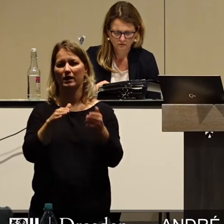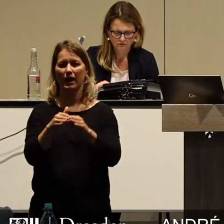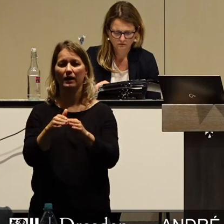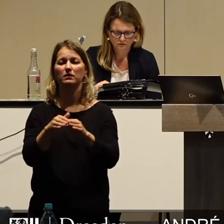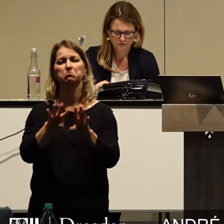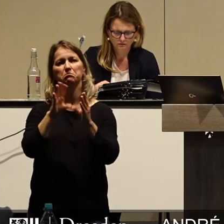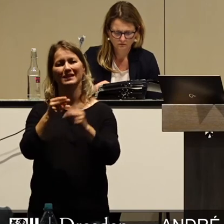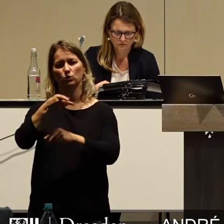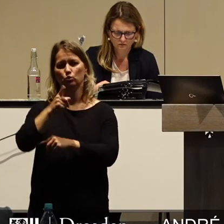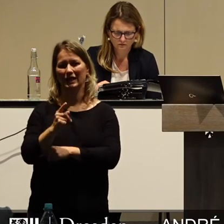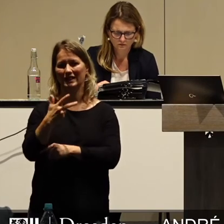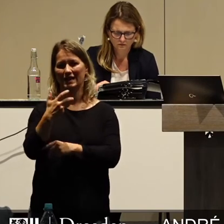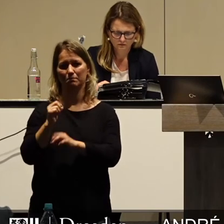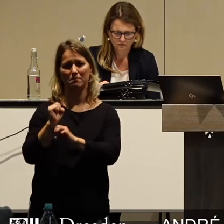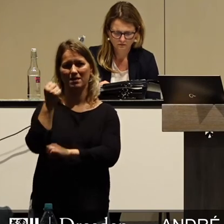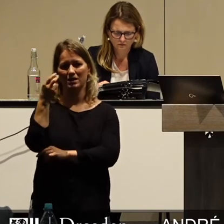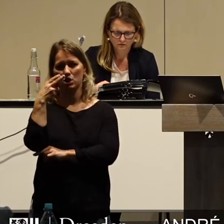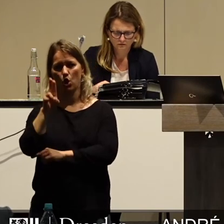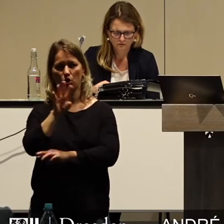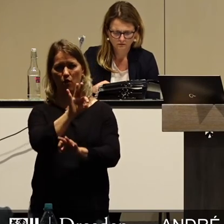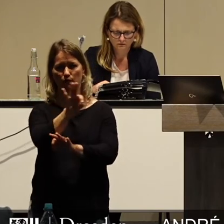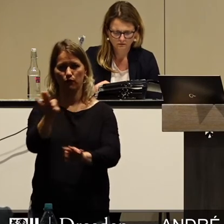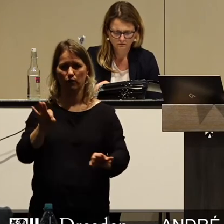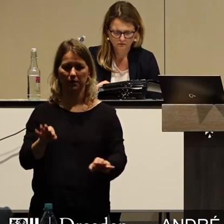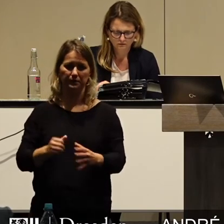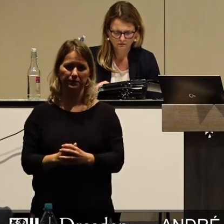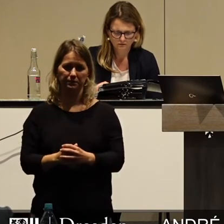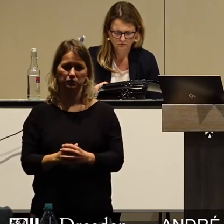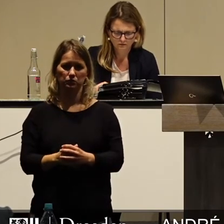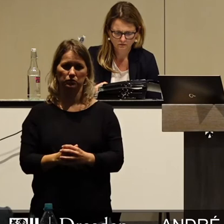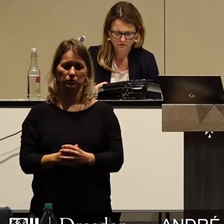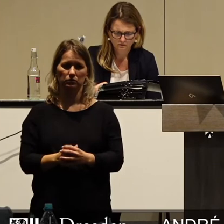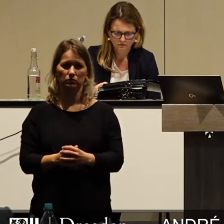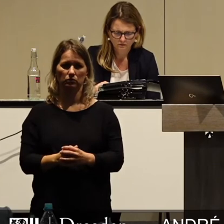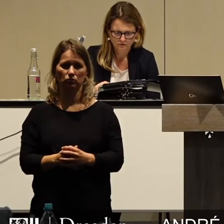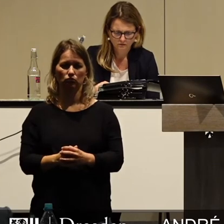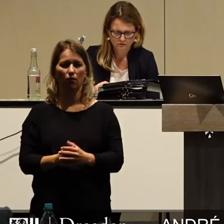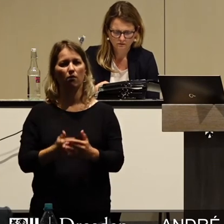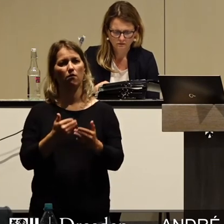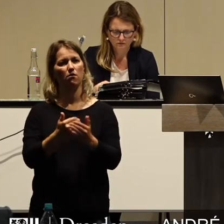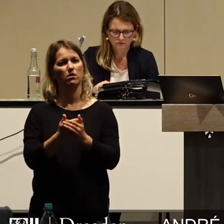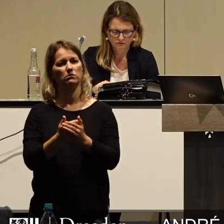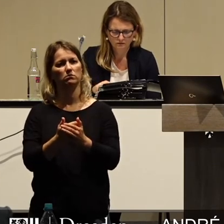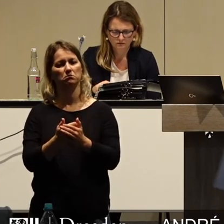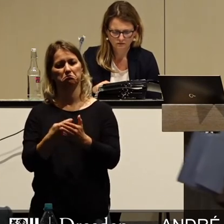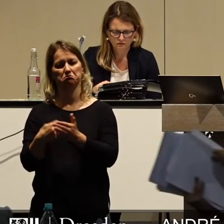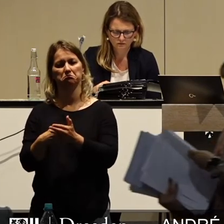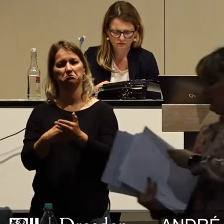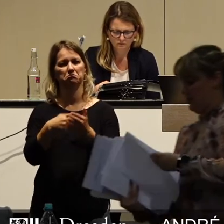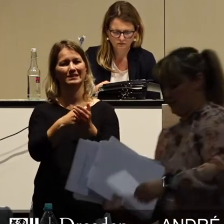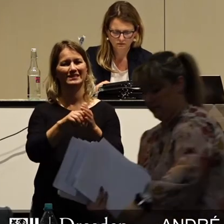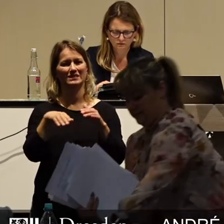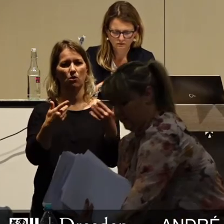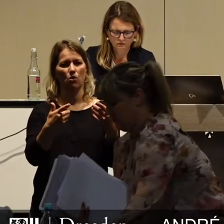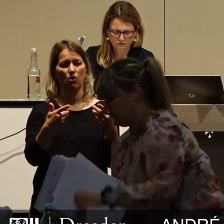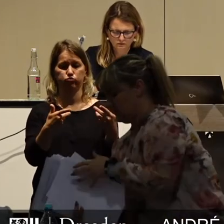130 Milliarden Euro geschnürt. Ich denke, man kann hier mit Fug und Recht von einem Wumms